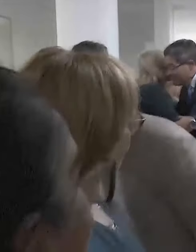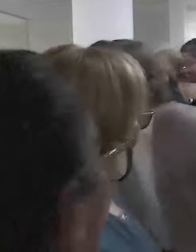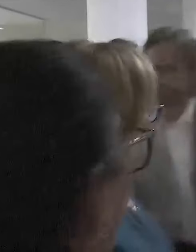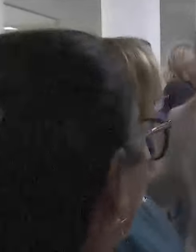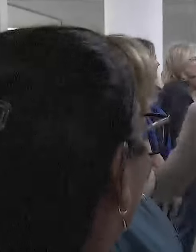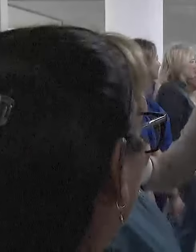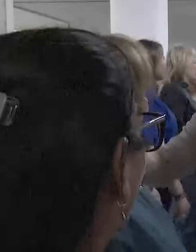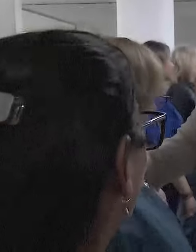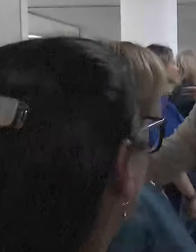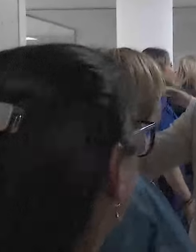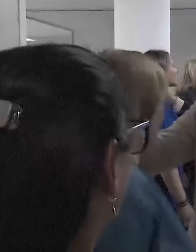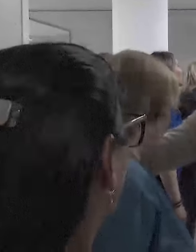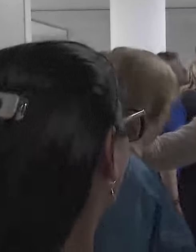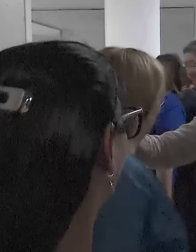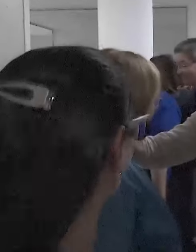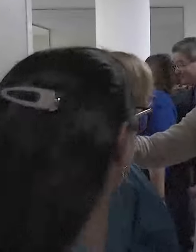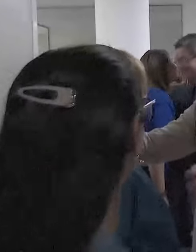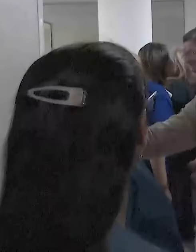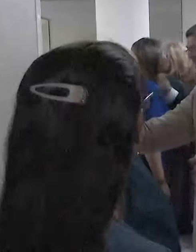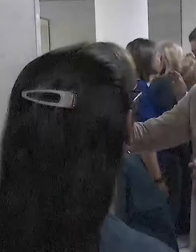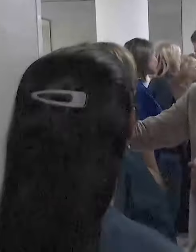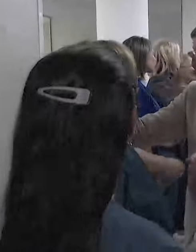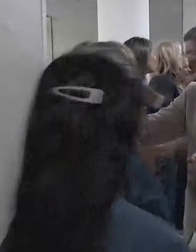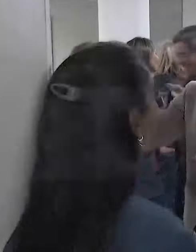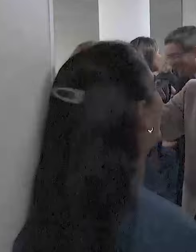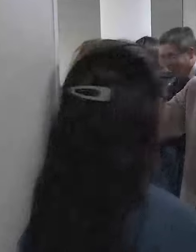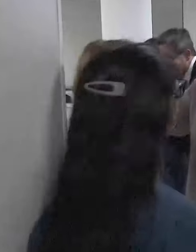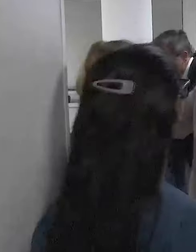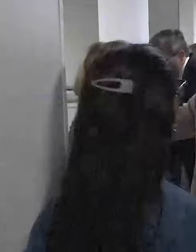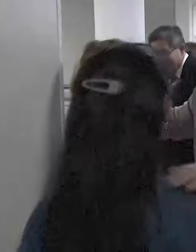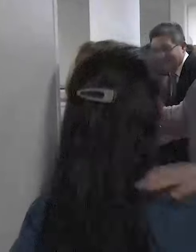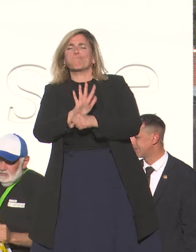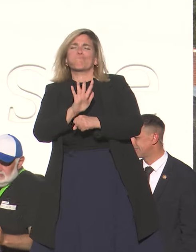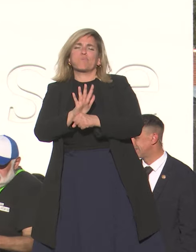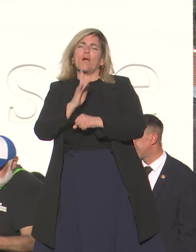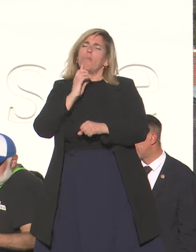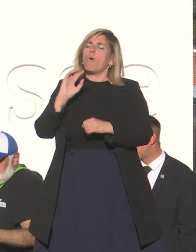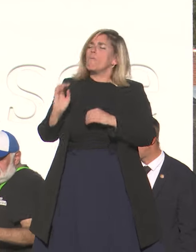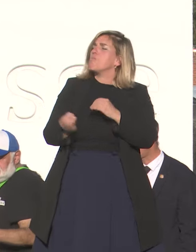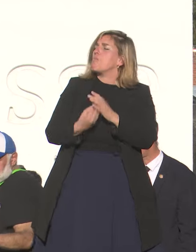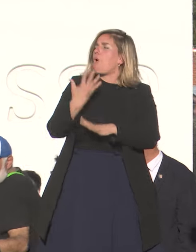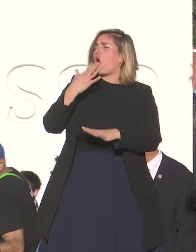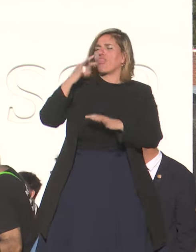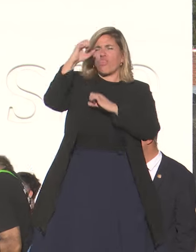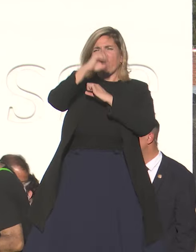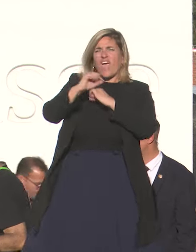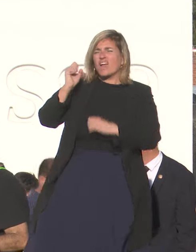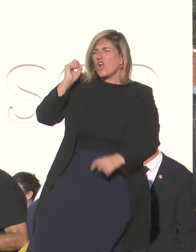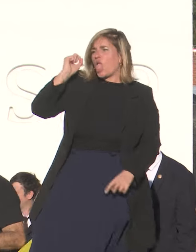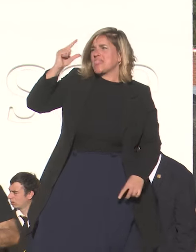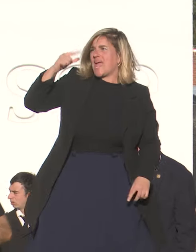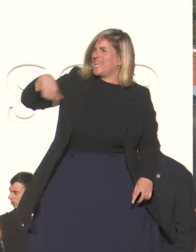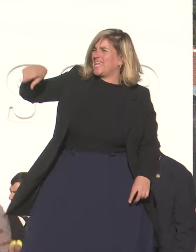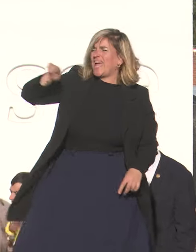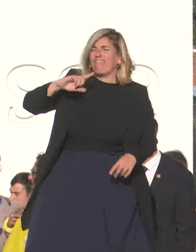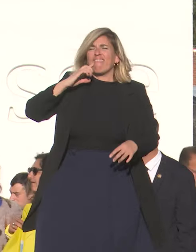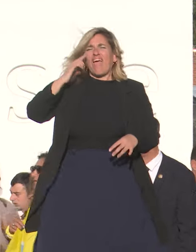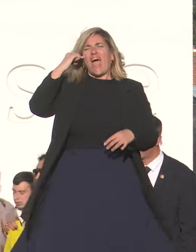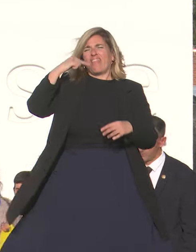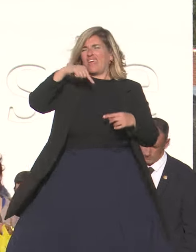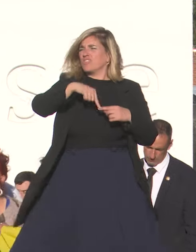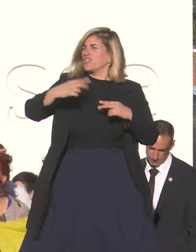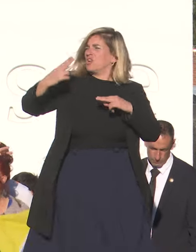por los que conocen del tema como un hospital inteligente. Es un hospital que está cableado todo con fibra óptica